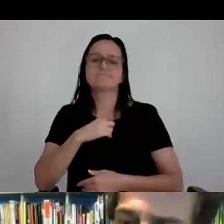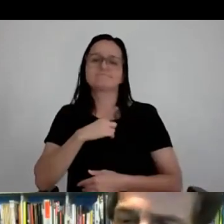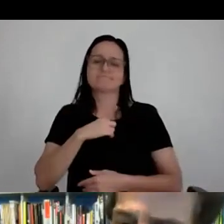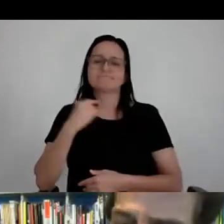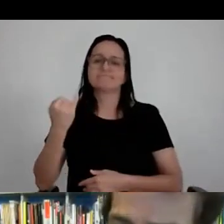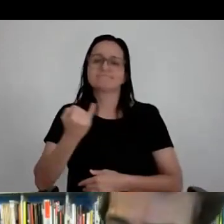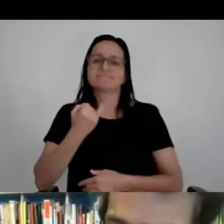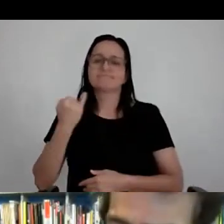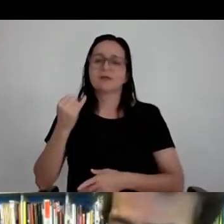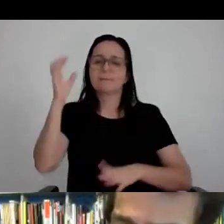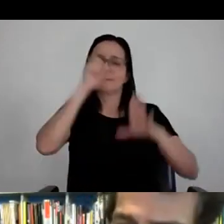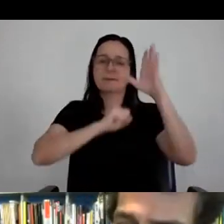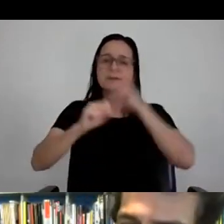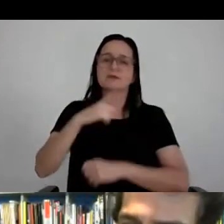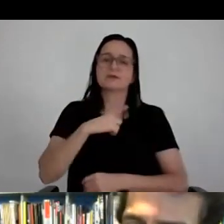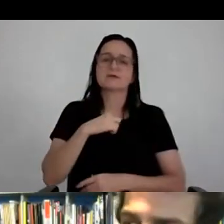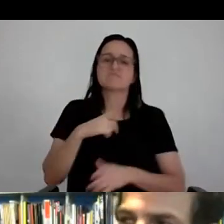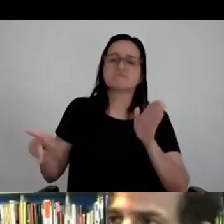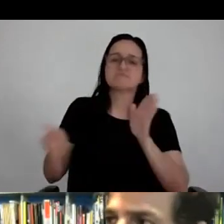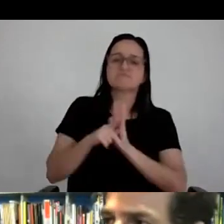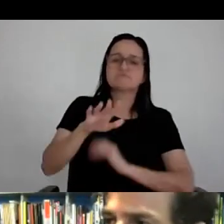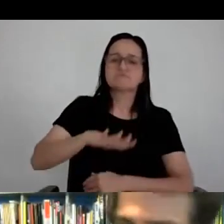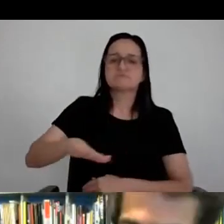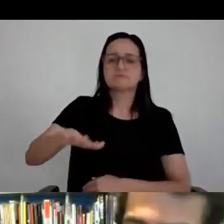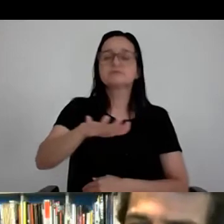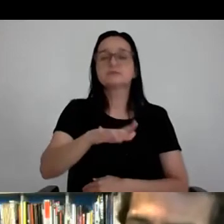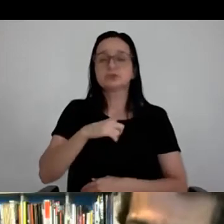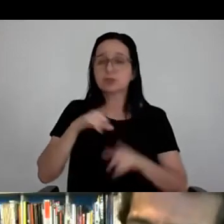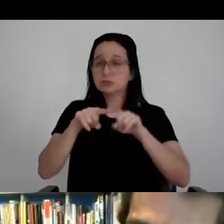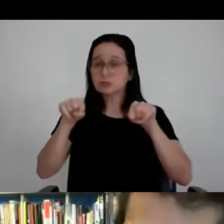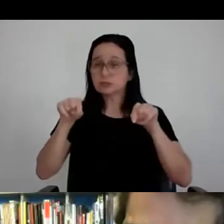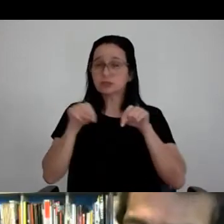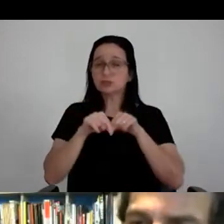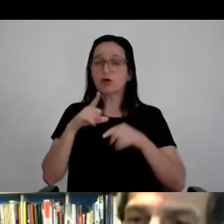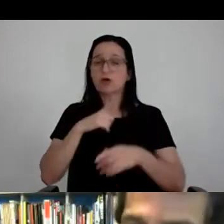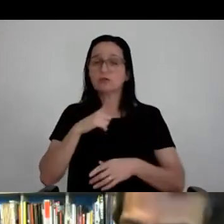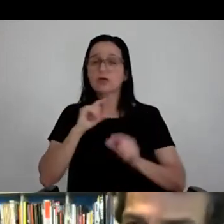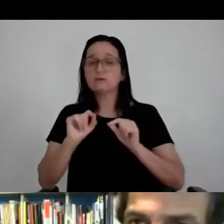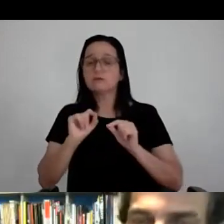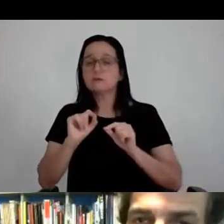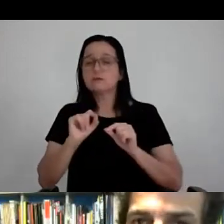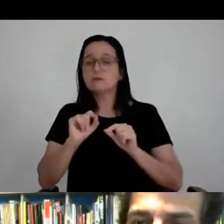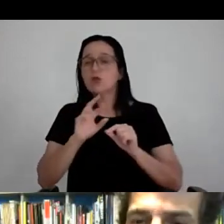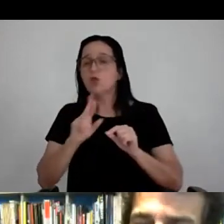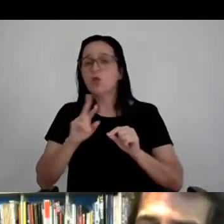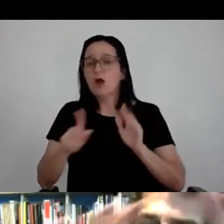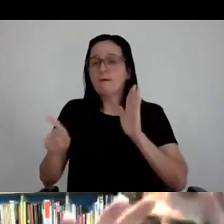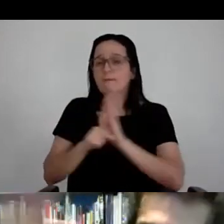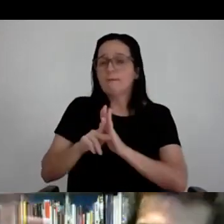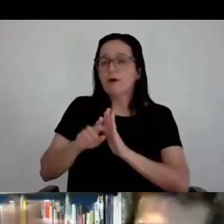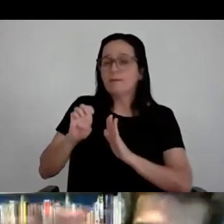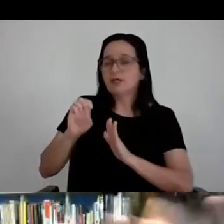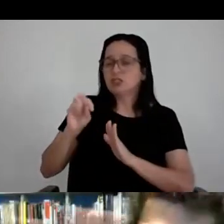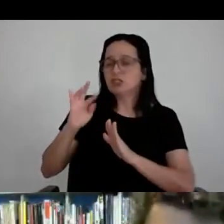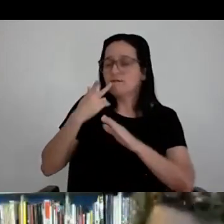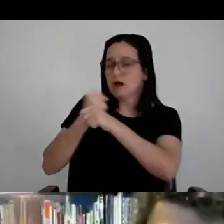fazer parte da cara do escritório. A gente é um escritório que a gente um pouco nega estilo, nega tendências, entendeu? Um dia vieram fazer uma